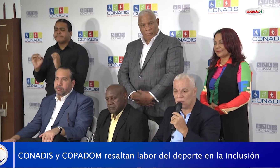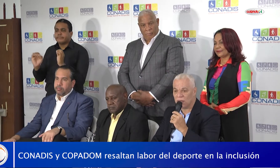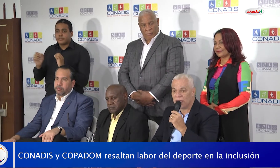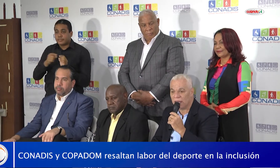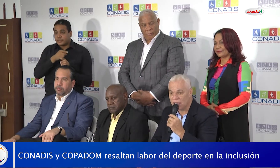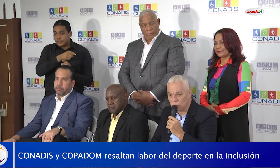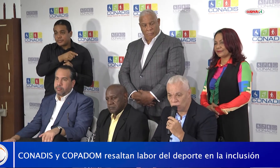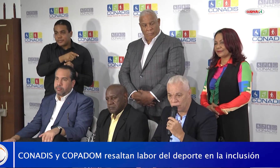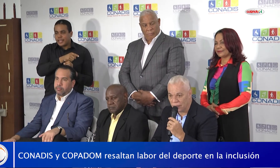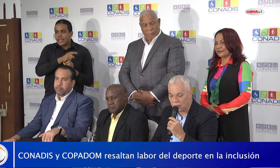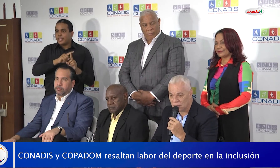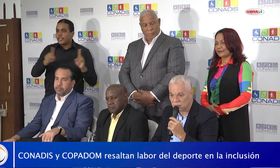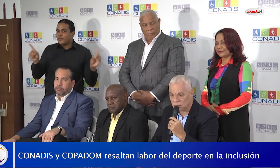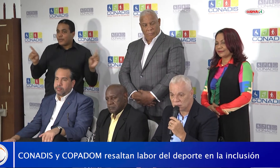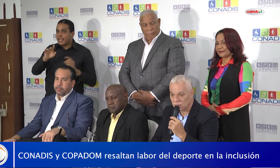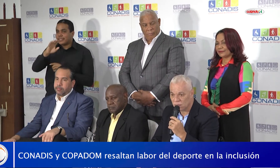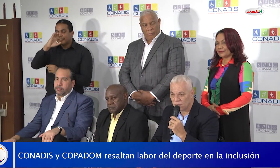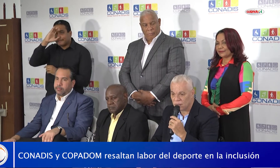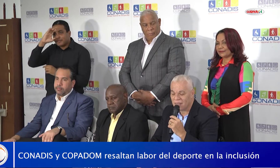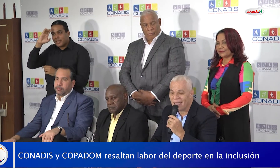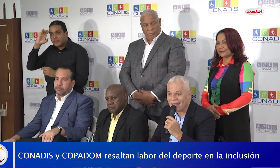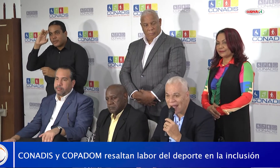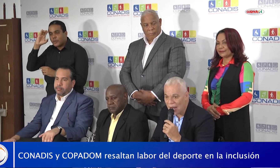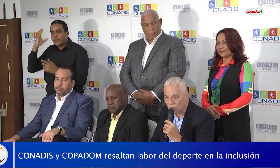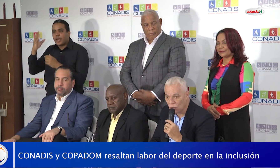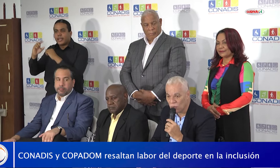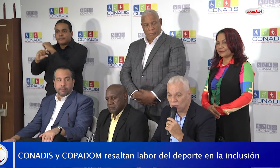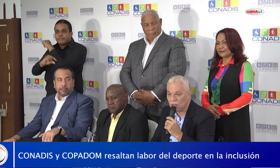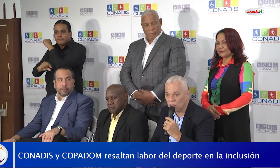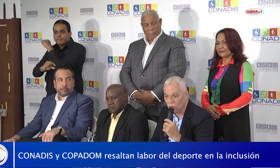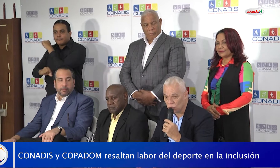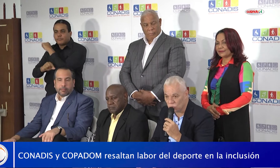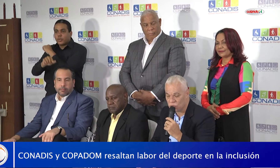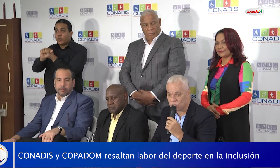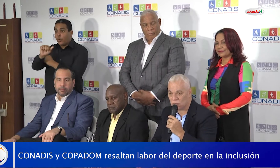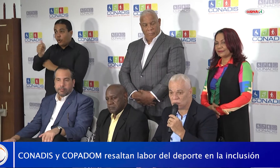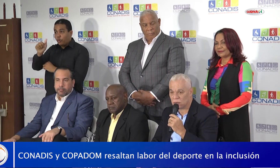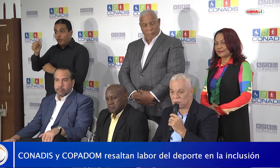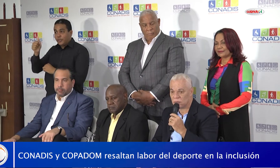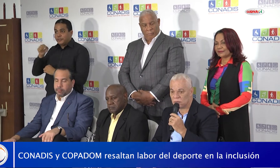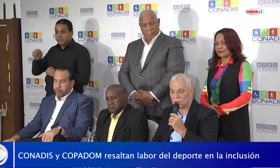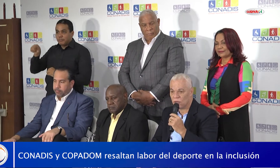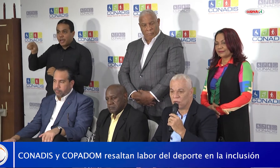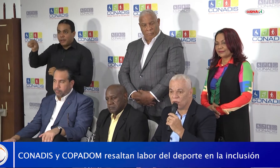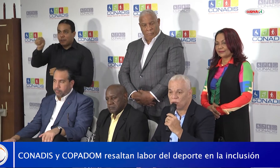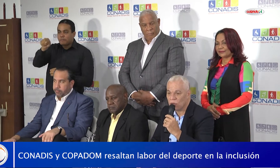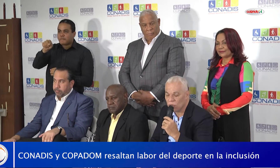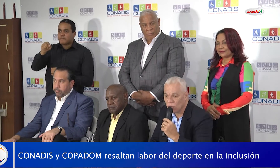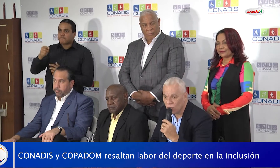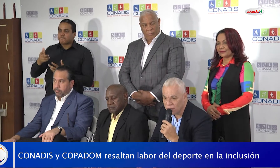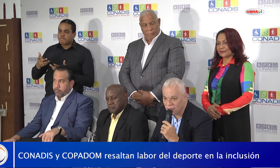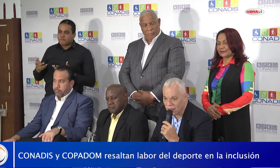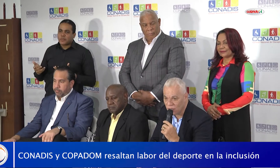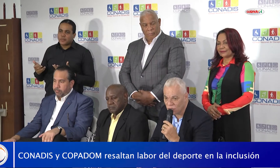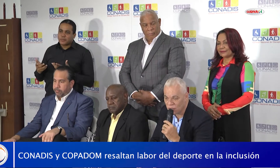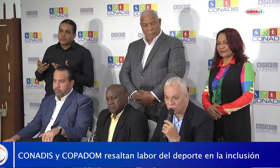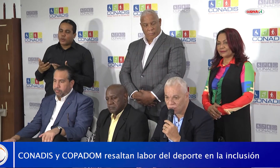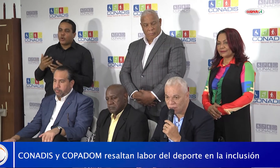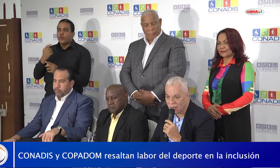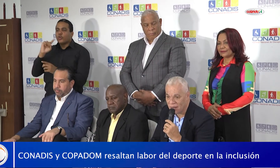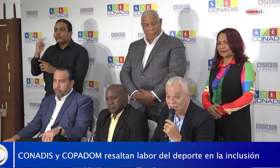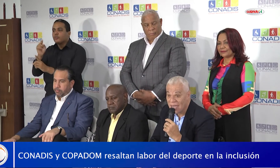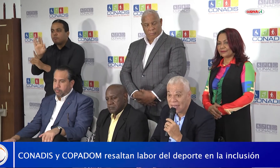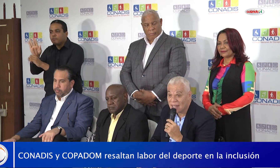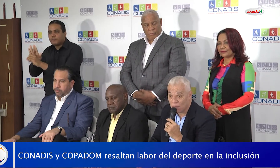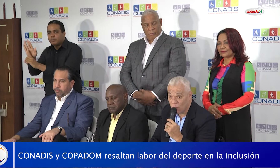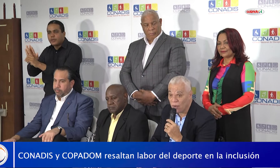de Cristofer, de Geraldo y de otros, no es de ellos y de sus